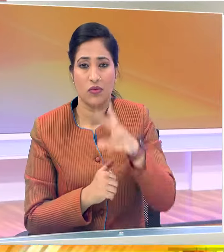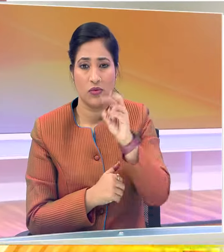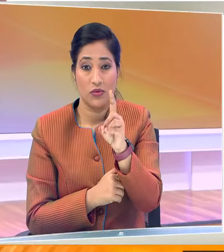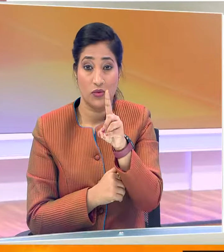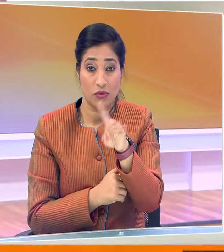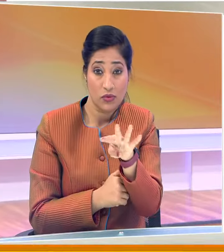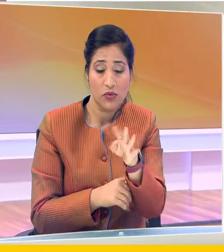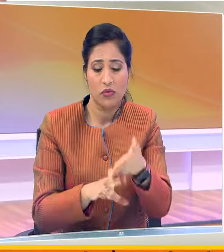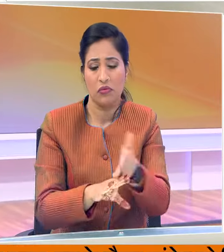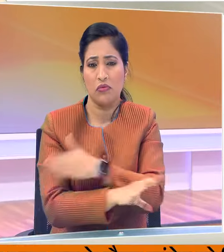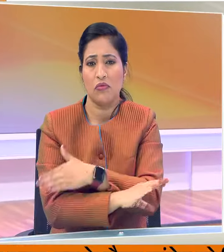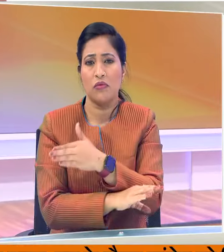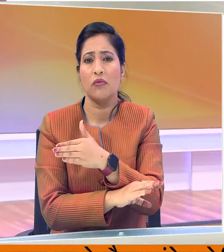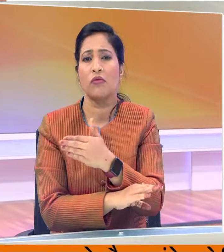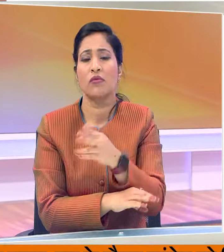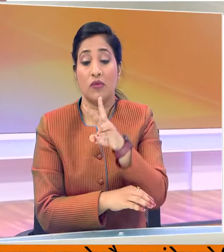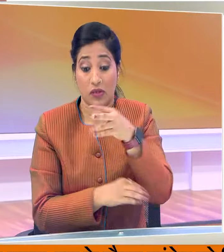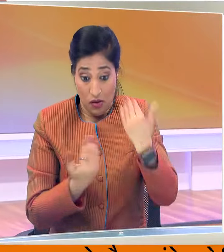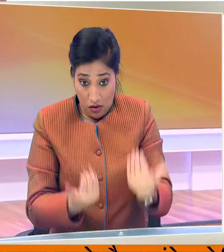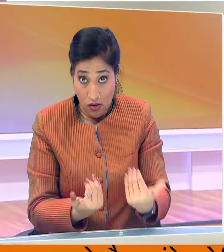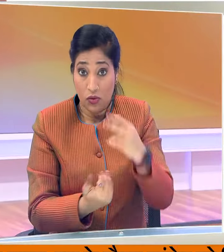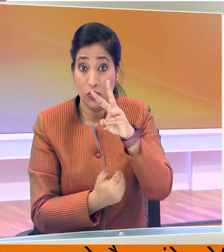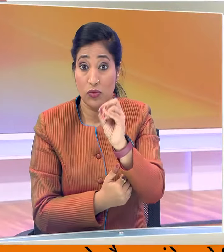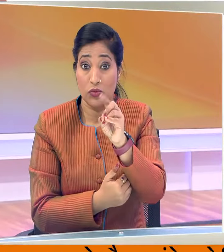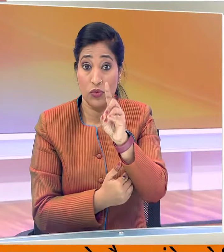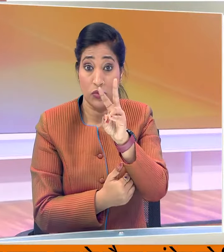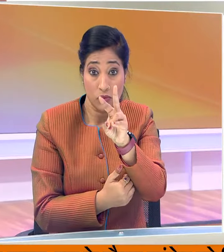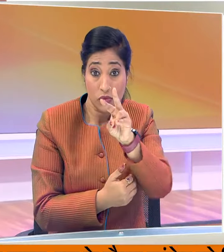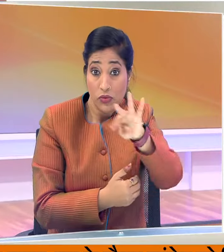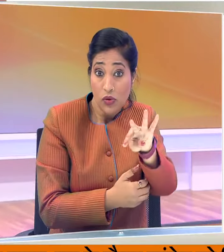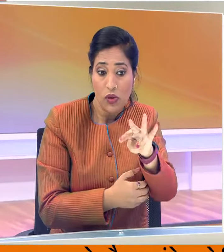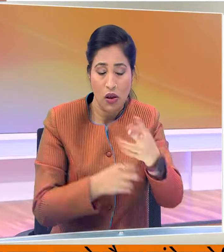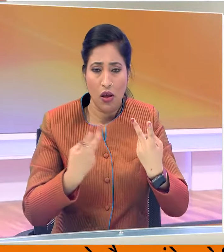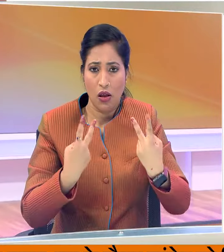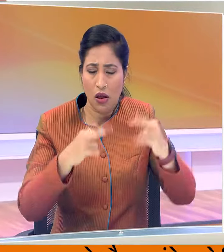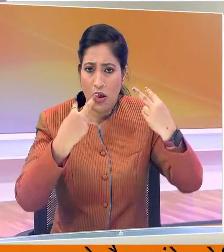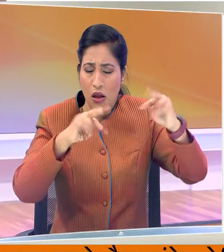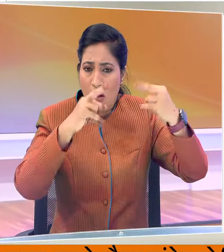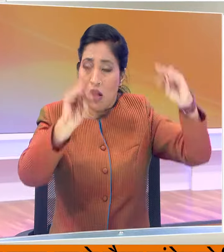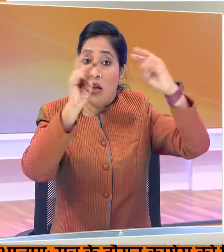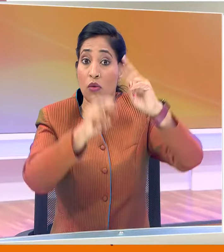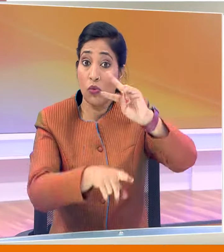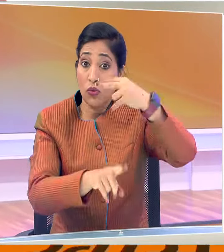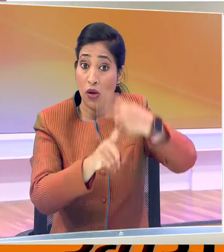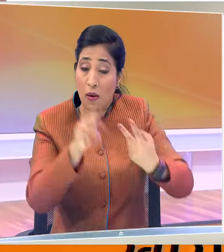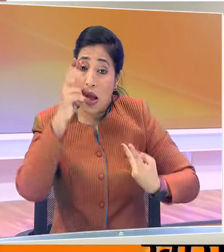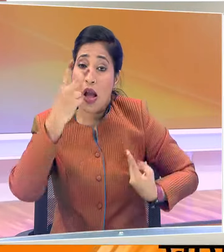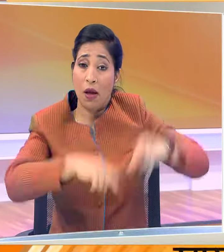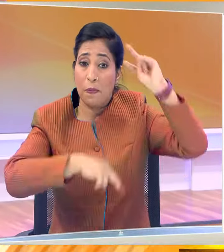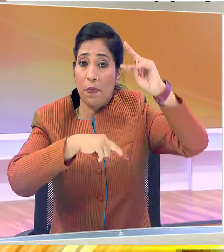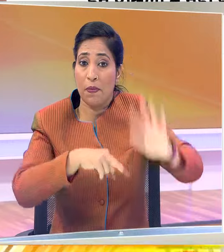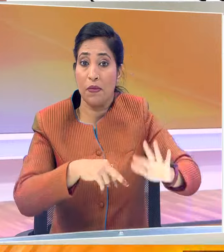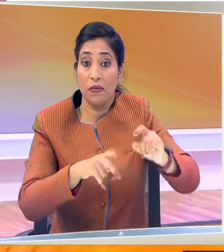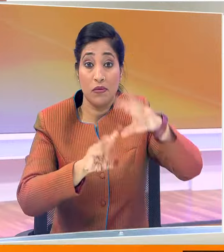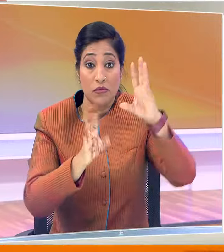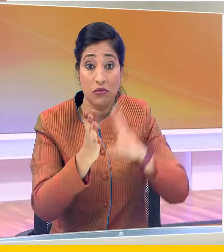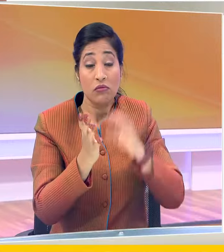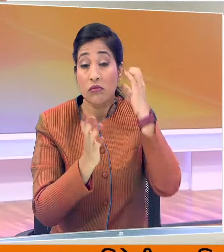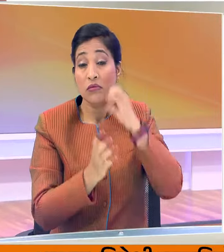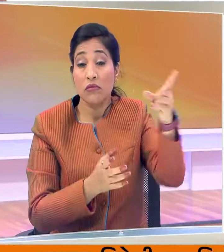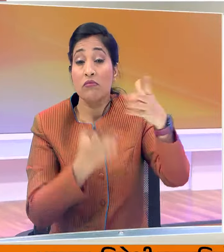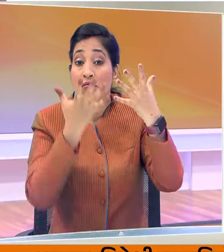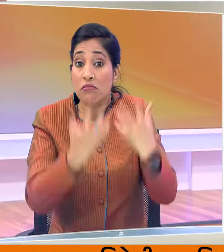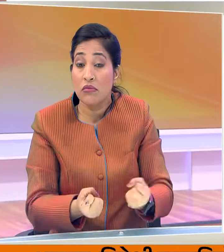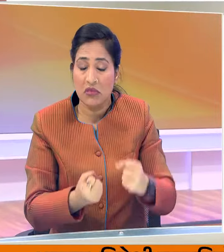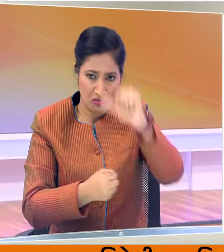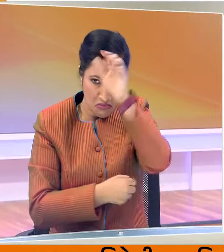विक्षत र इसमें ये गुना दो गुना धाई गुना तक वह में इसमी बढ़ाई है प्रधान मती चारे हैं कि